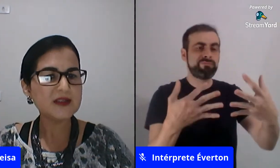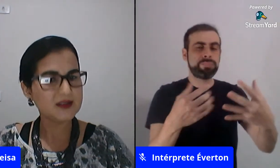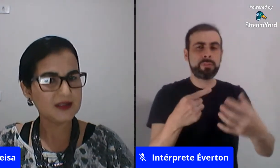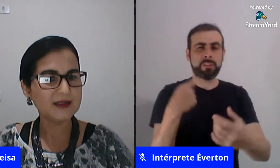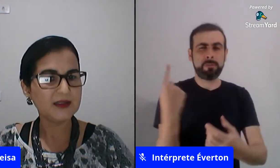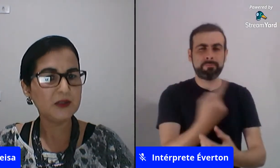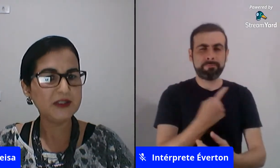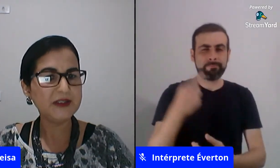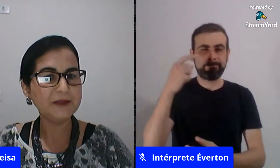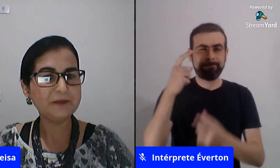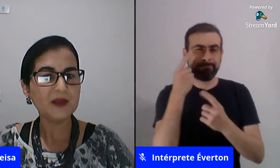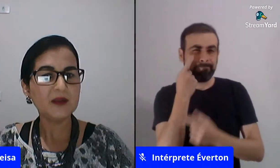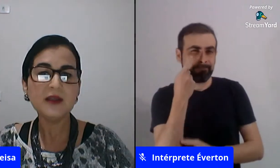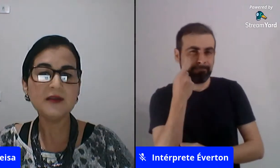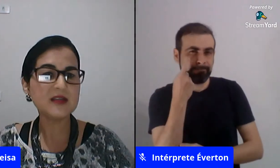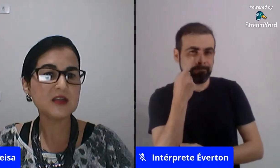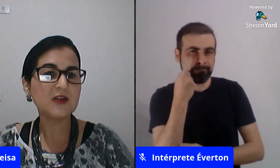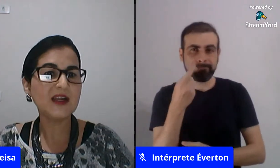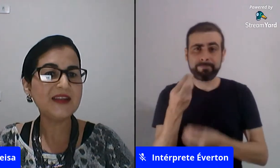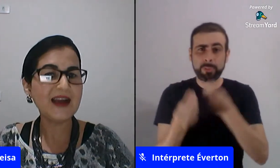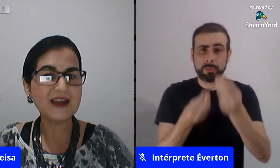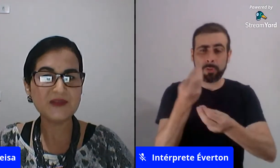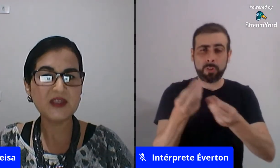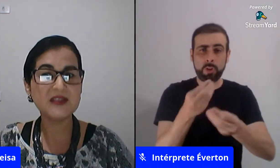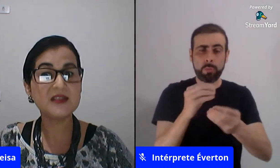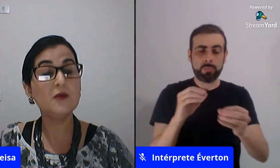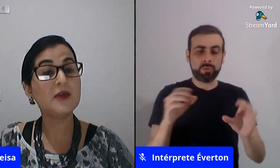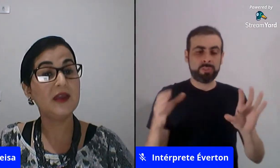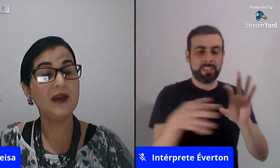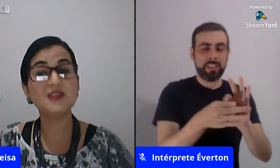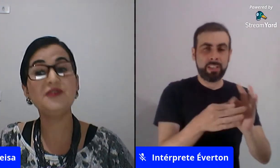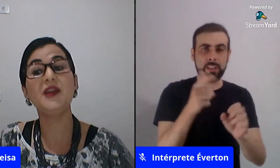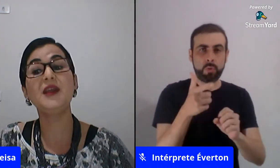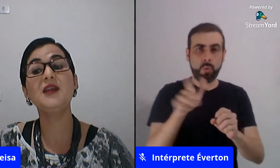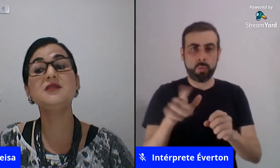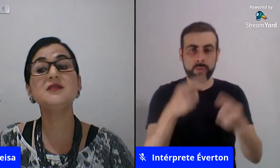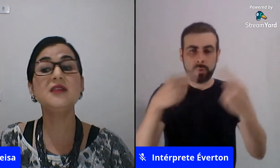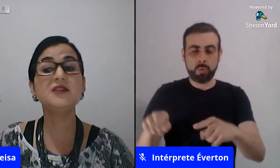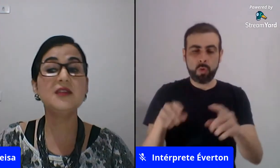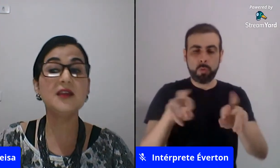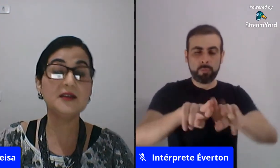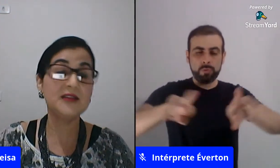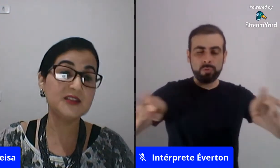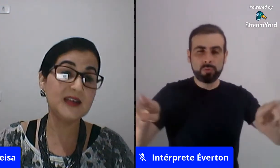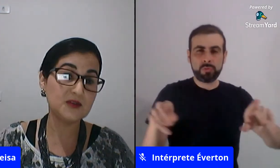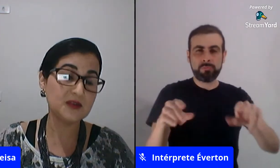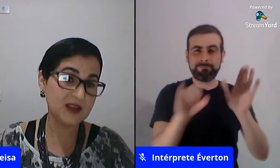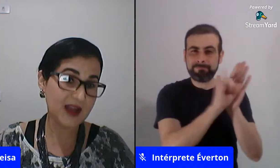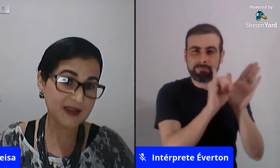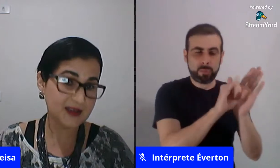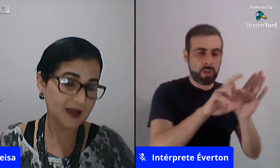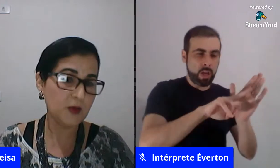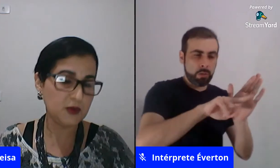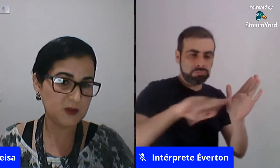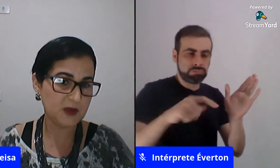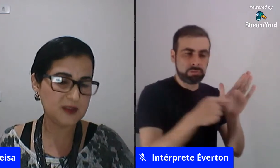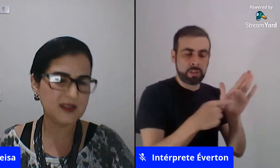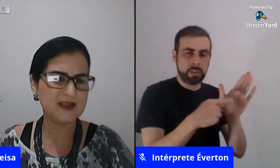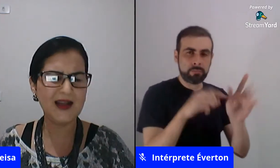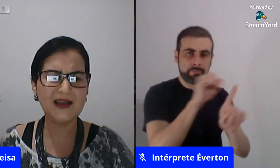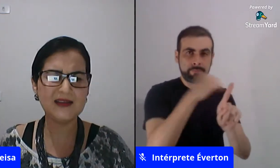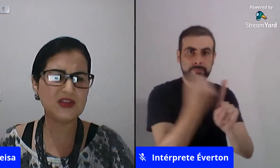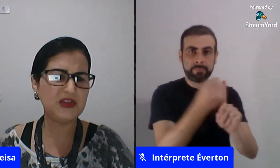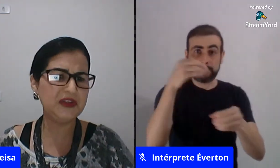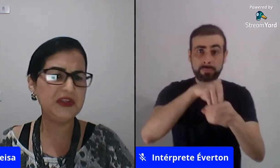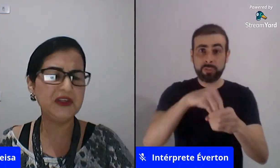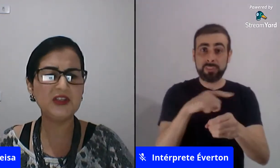muito interessante essa categoria interseccionalidade que são o que as diferentes identidades identidades sociais né como eu disse pra